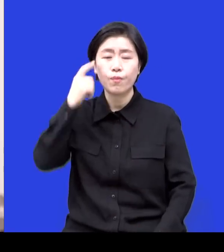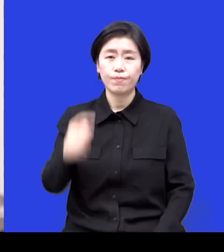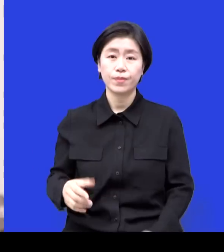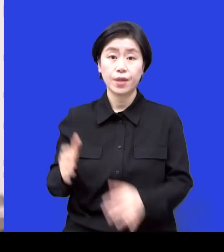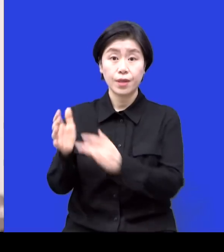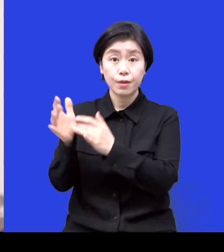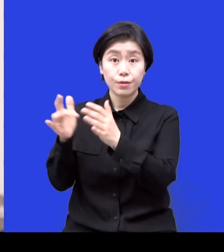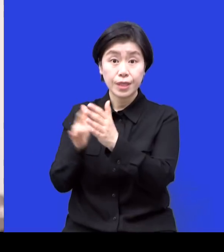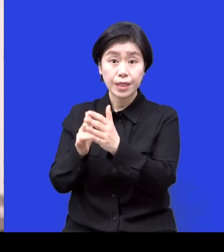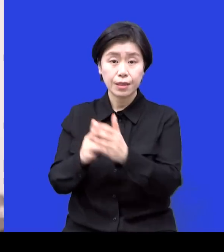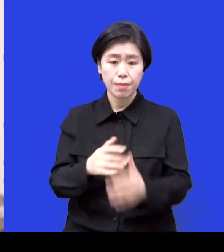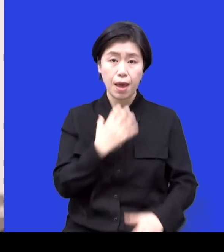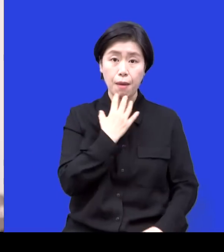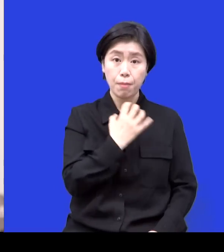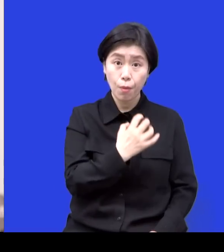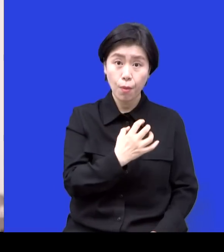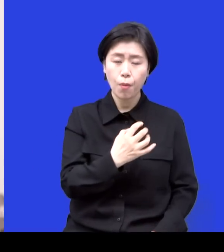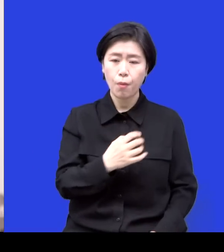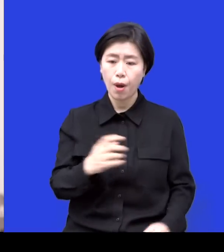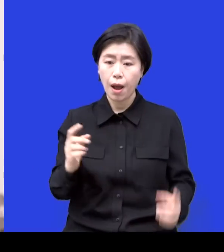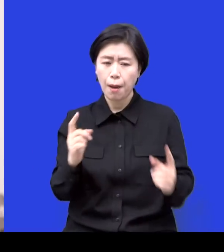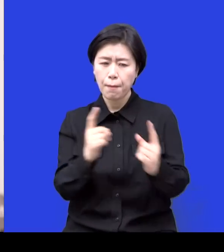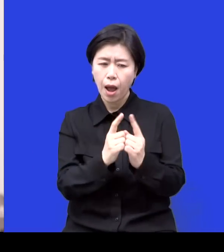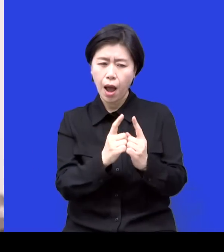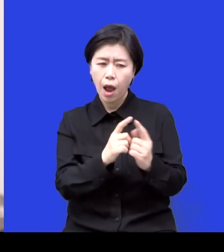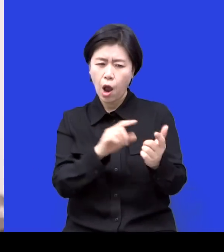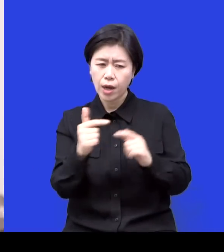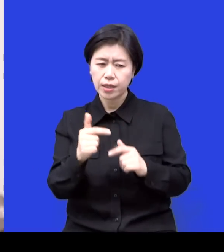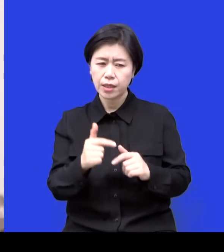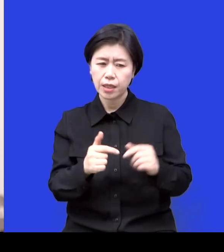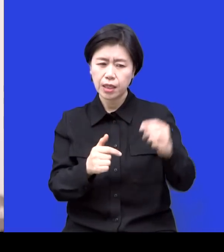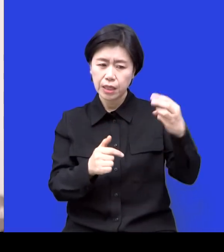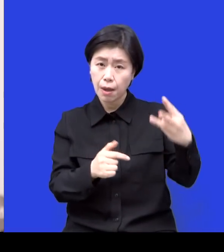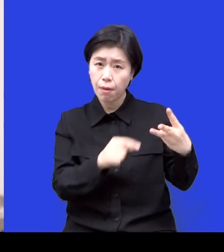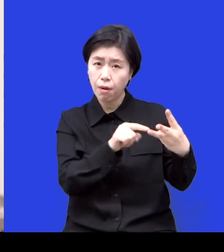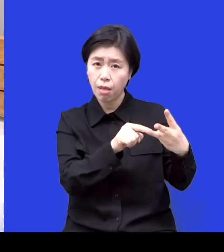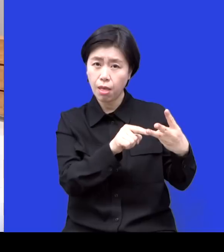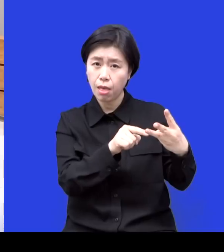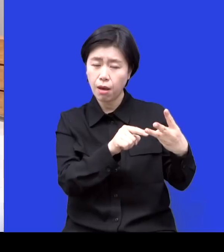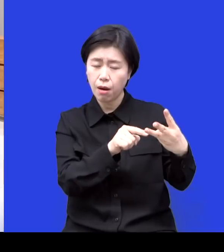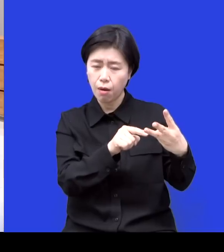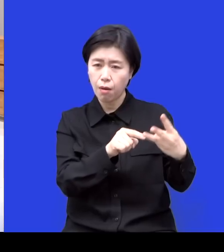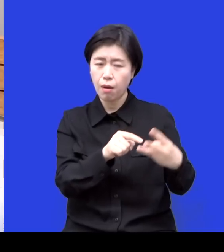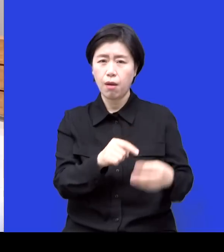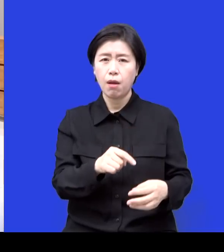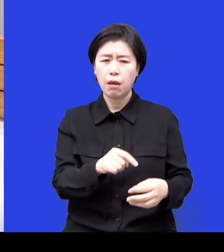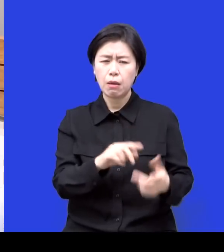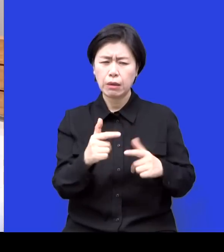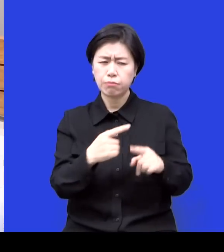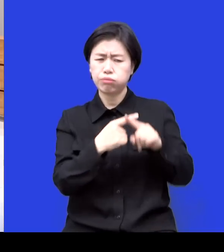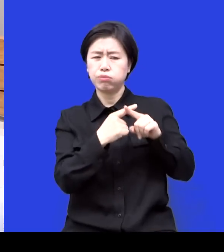예수님의 생활을 그런 마음을 또 다시 묵상하게 되면서 결국에는 아이를 만났어요 만나서